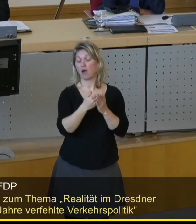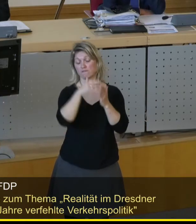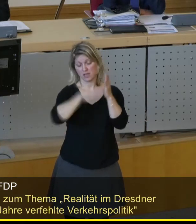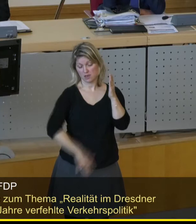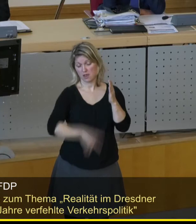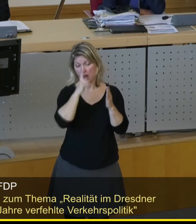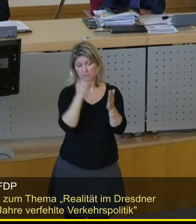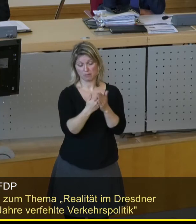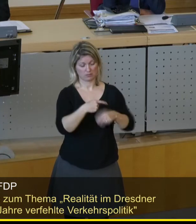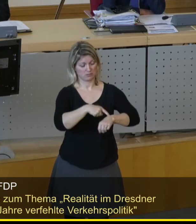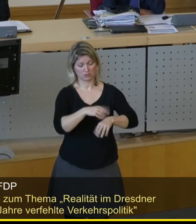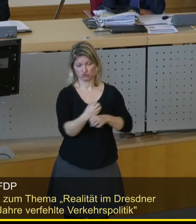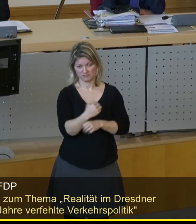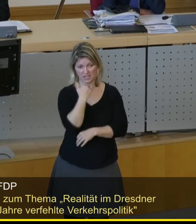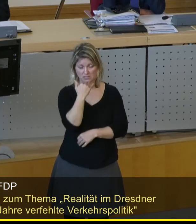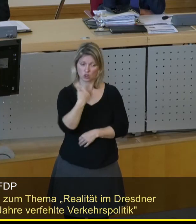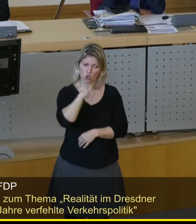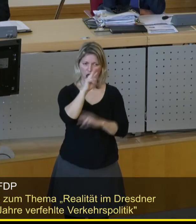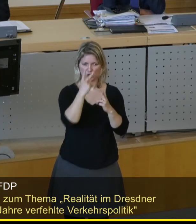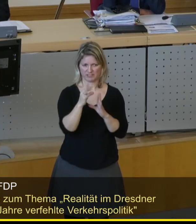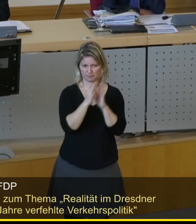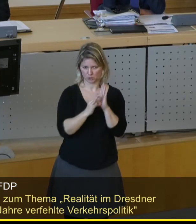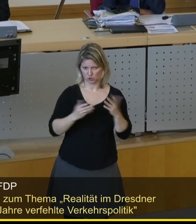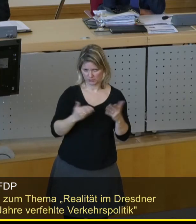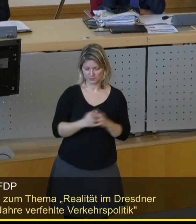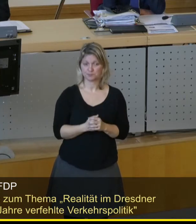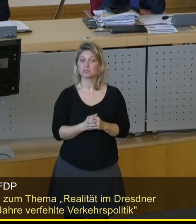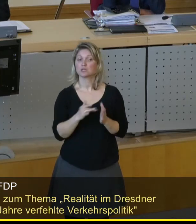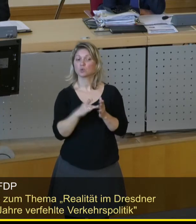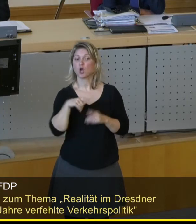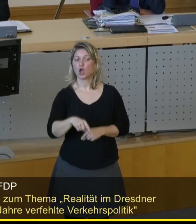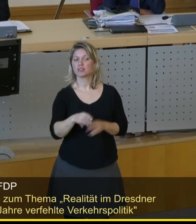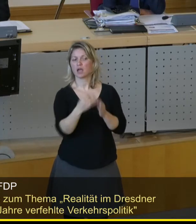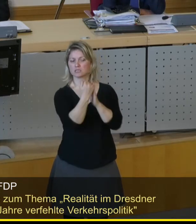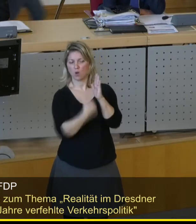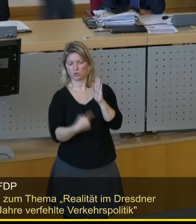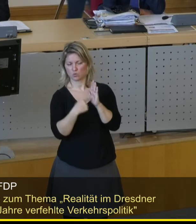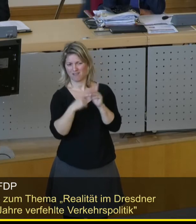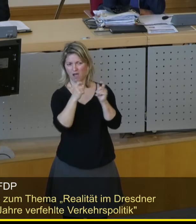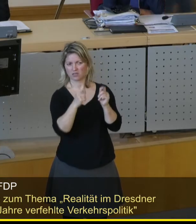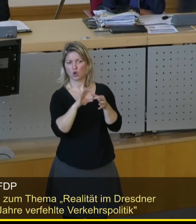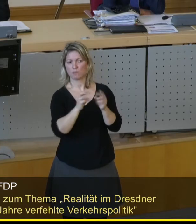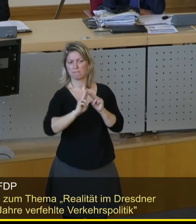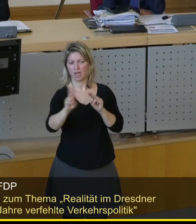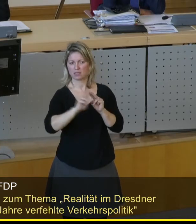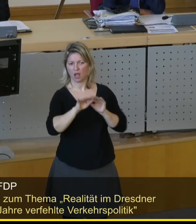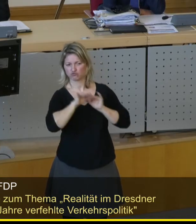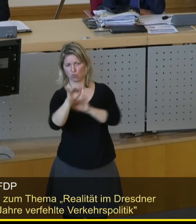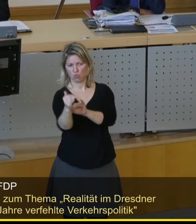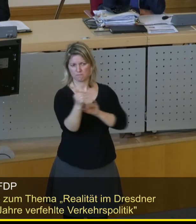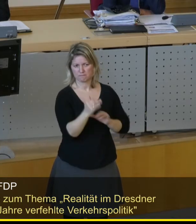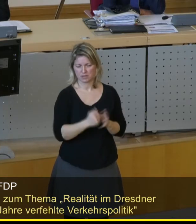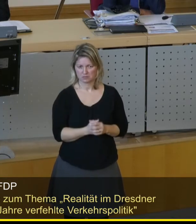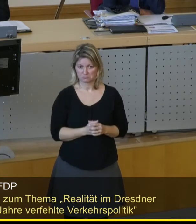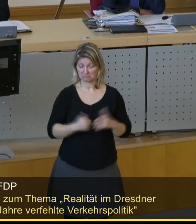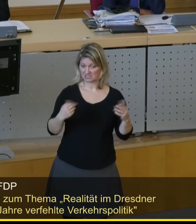da fehlt mir heute die Zeit. Ich will andere wichtige Punkte nennen, weil wir heute noch einen Antrag auf der Tagesordnung haben zum Thema Pendlerströme. Wie steht es